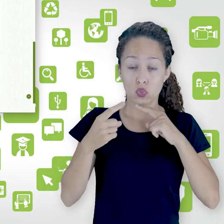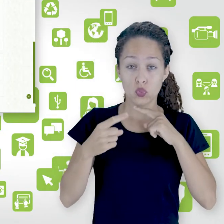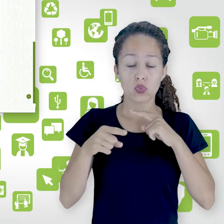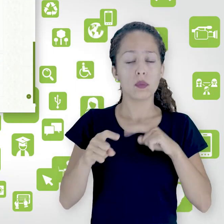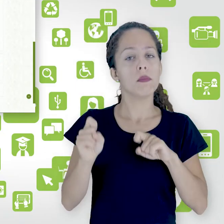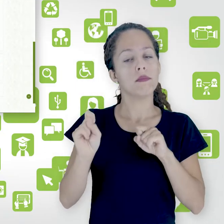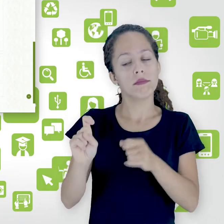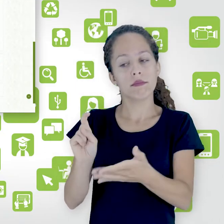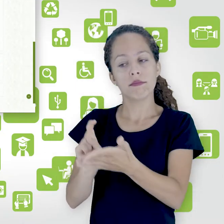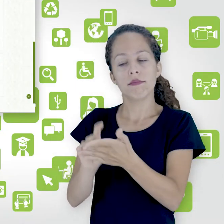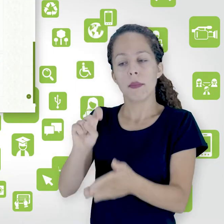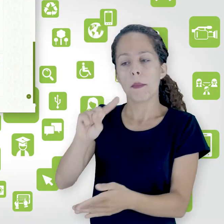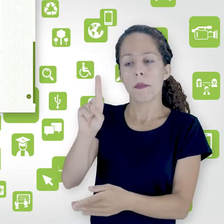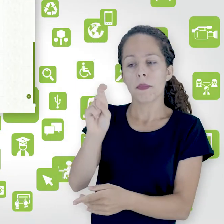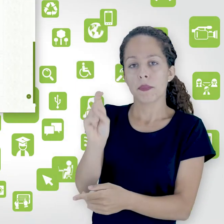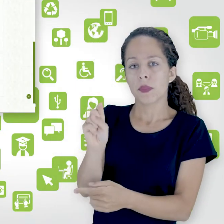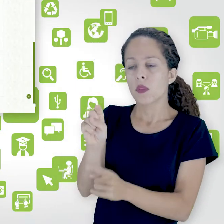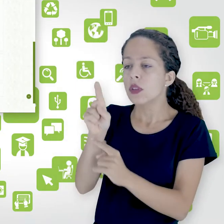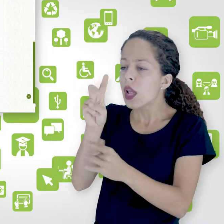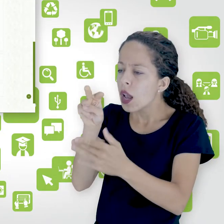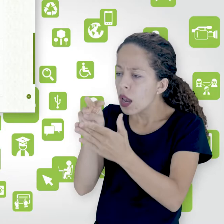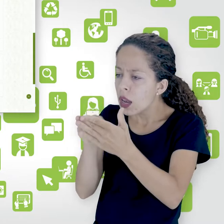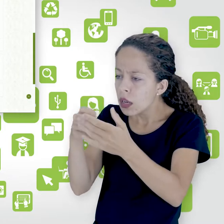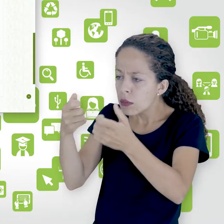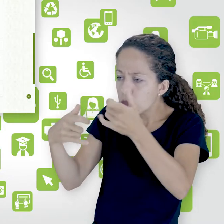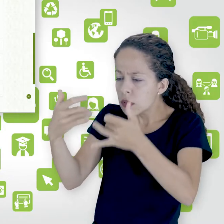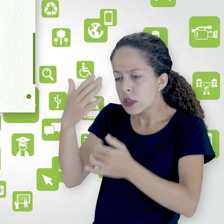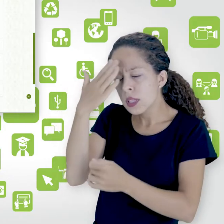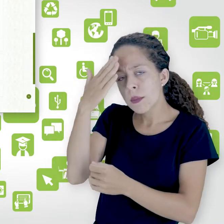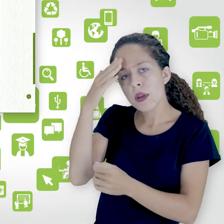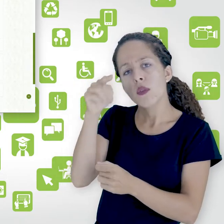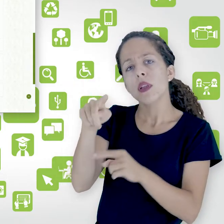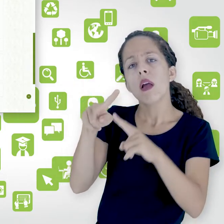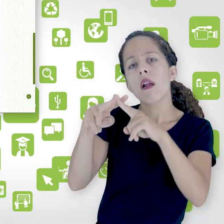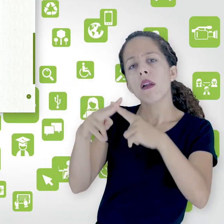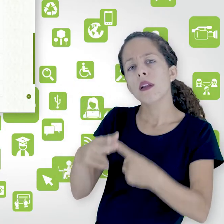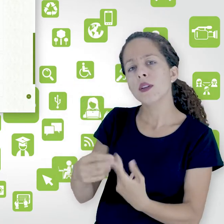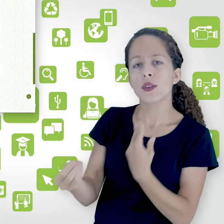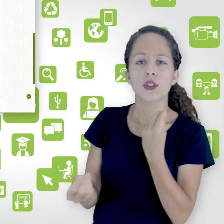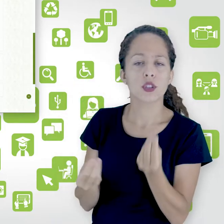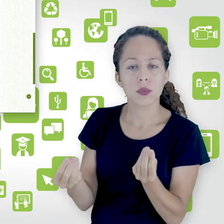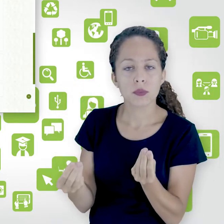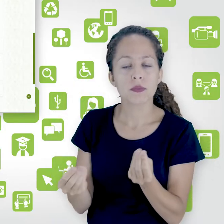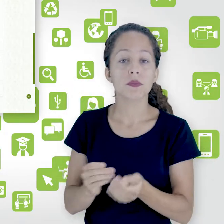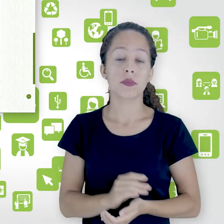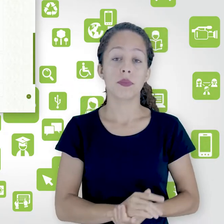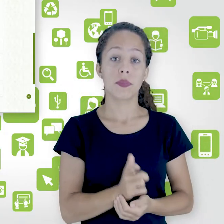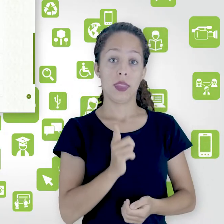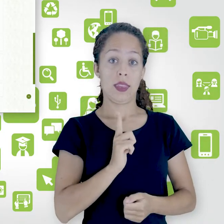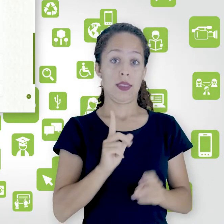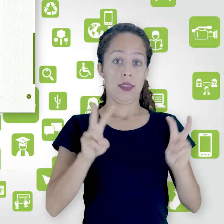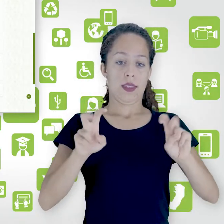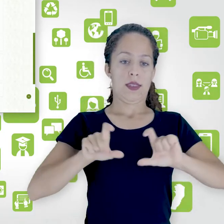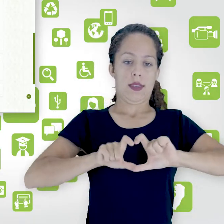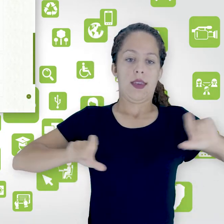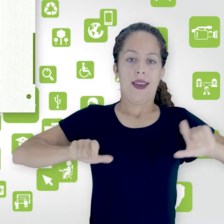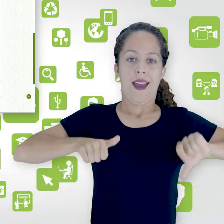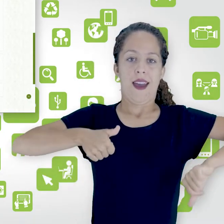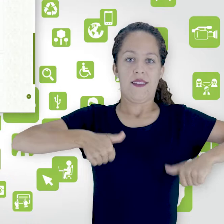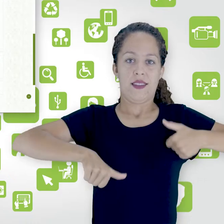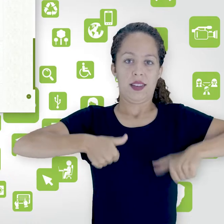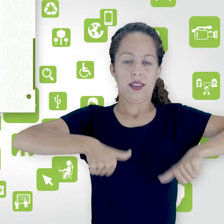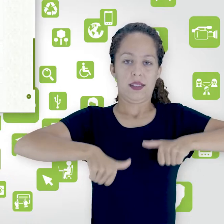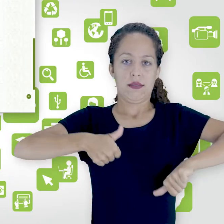perguntinha para você ler um pouco sobre o que é aquilo que você está configurando tá certo então aqui na avaliações por exemplo na seção de